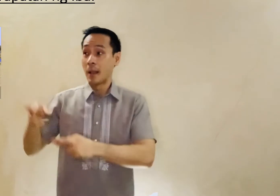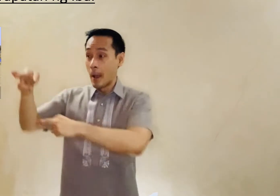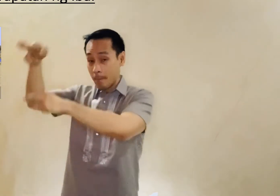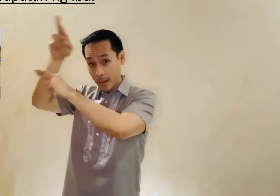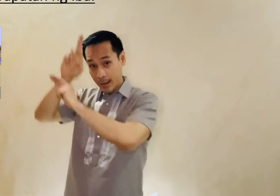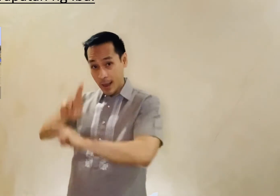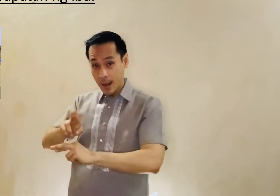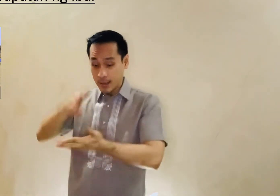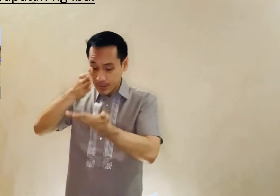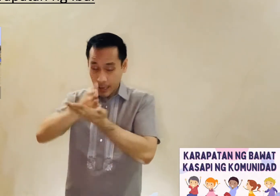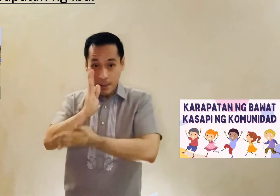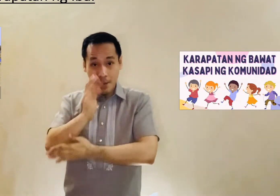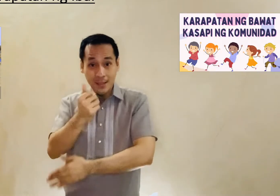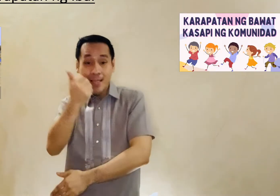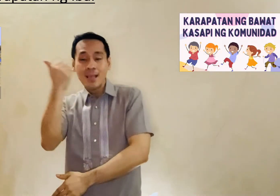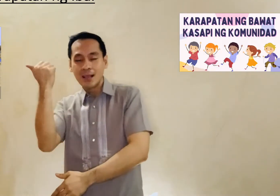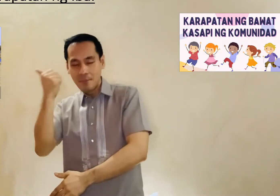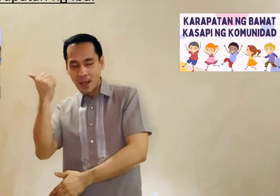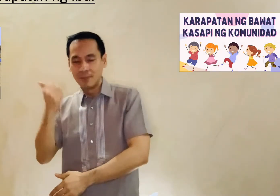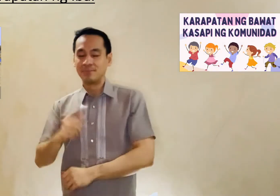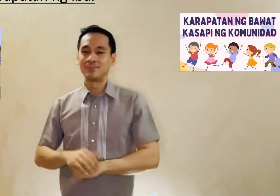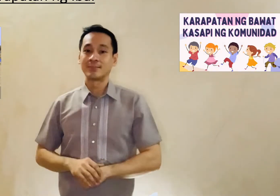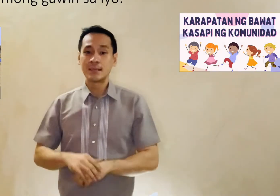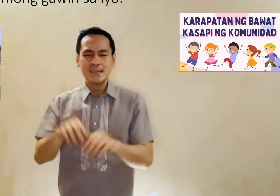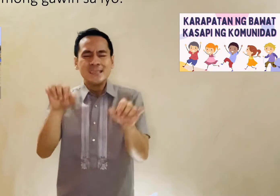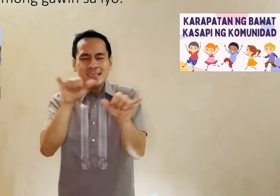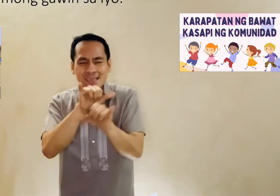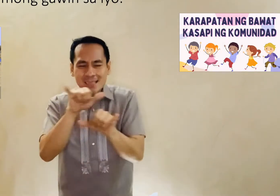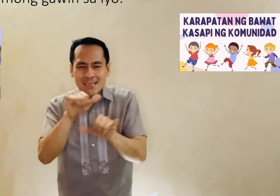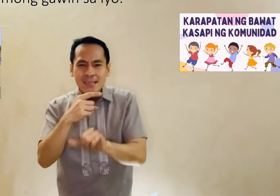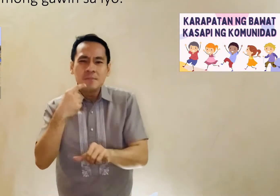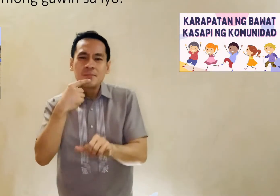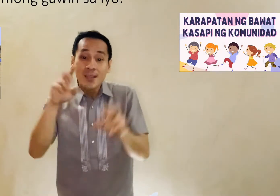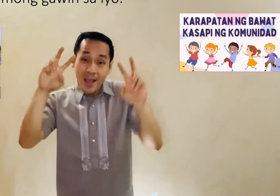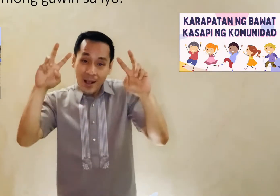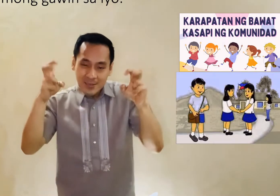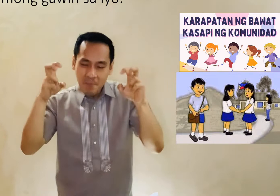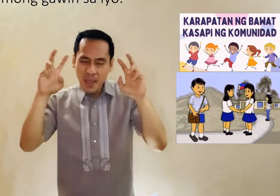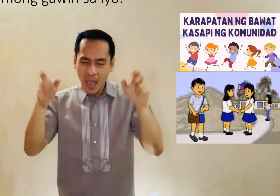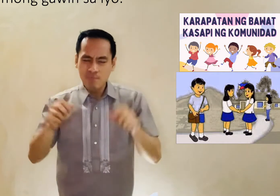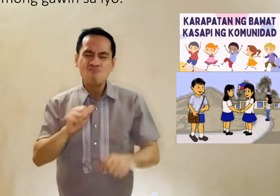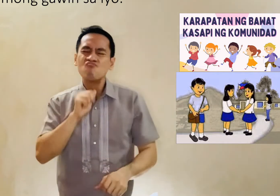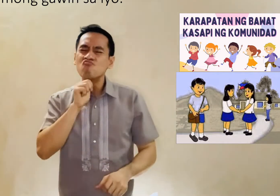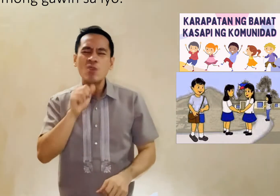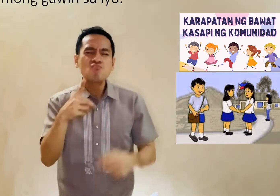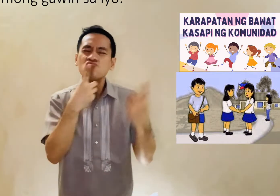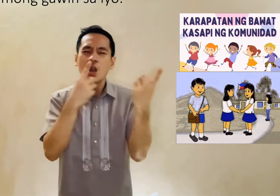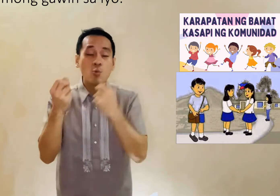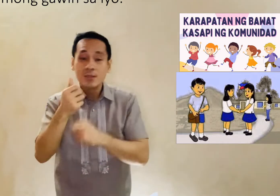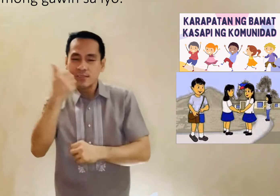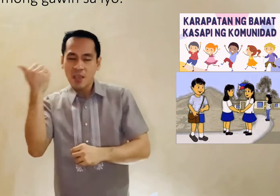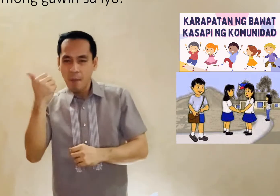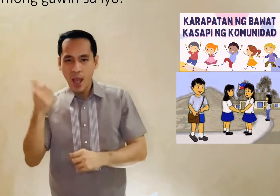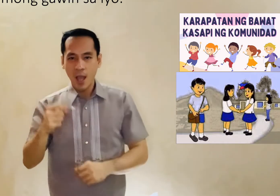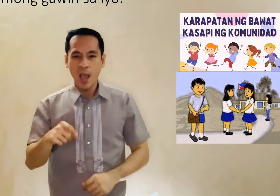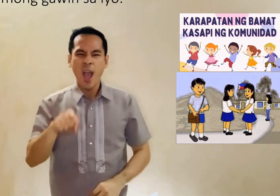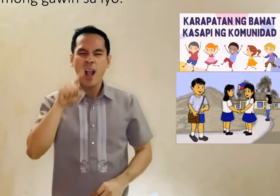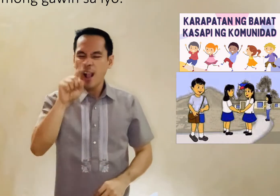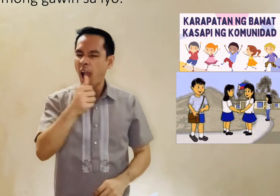Paggalang sa karapatan ng iba Ito rin ay tumutugon sa kasabihang Huwag mong gawin sa